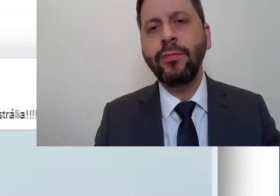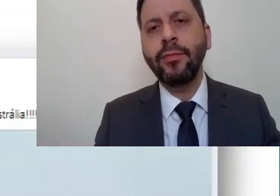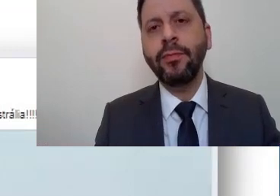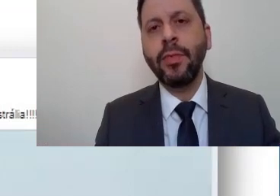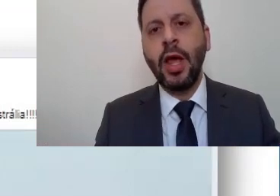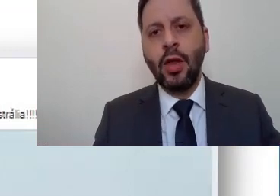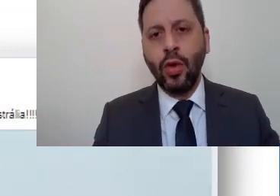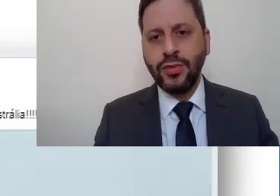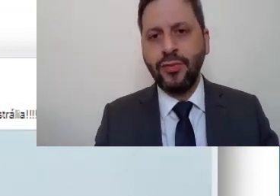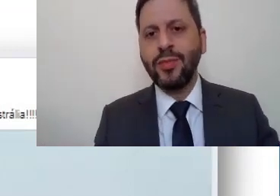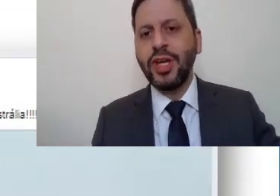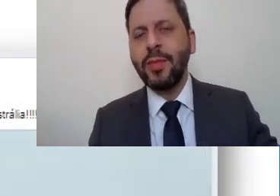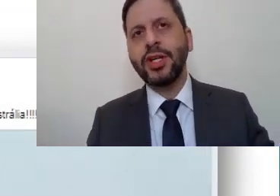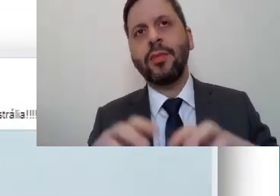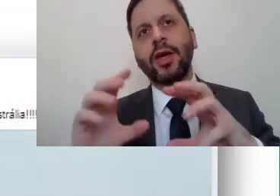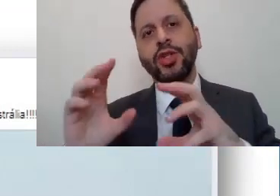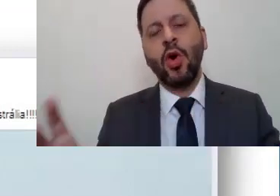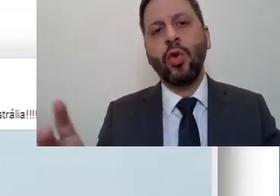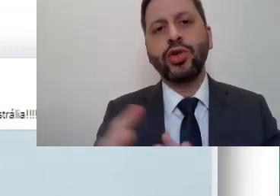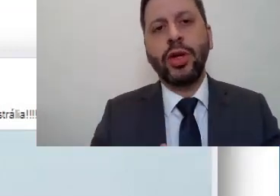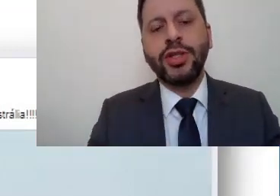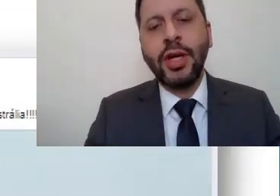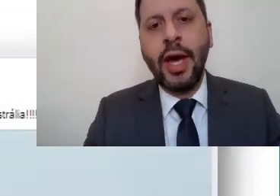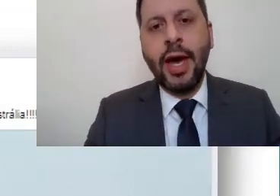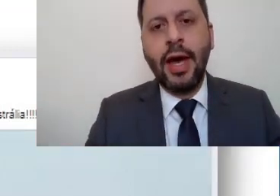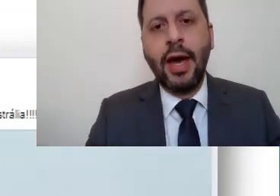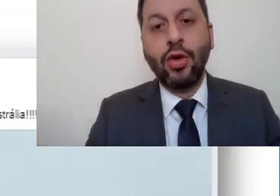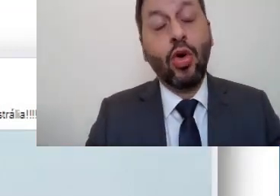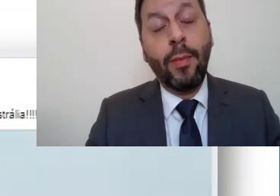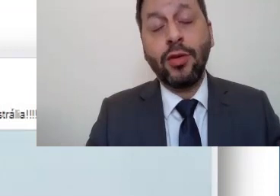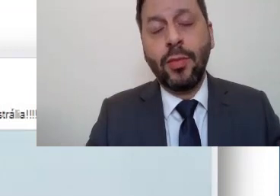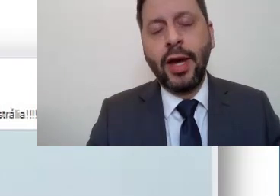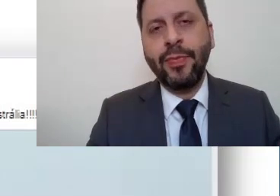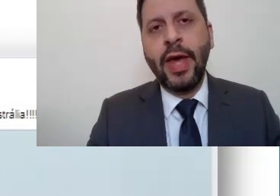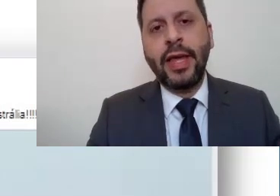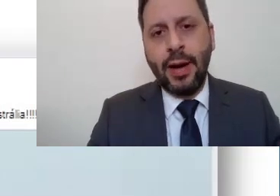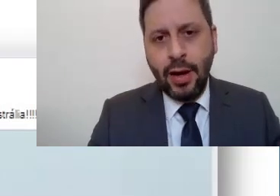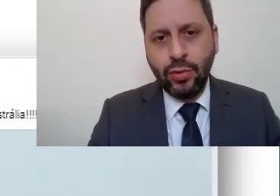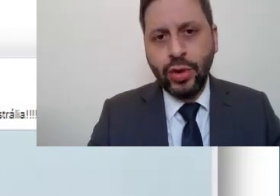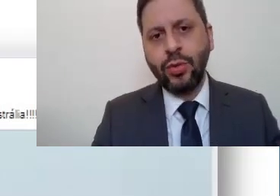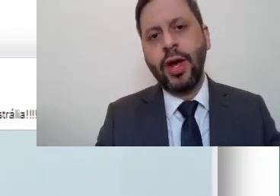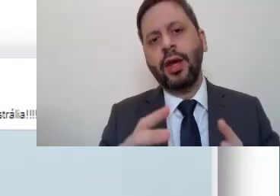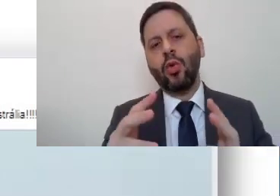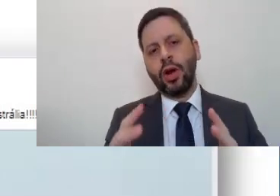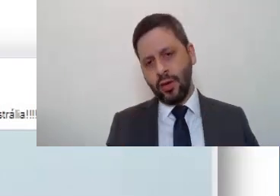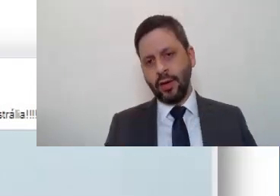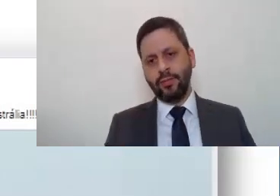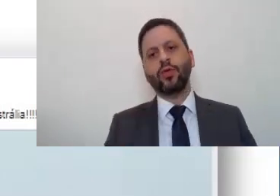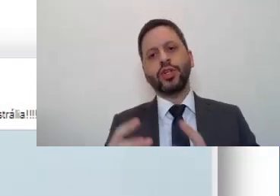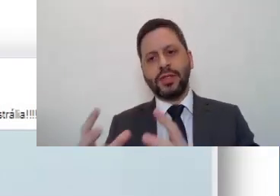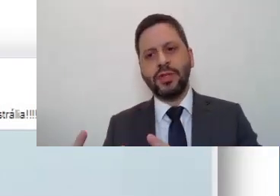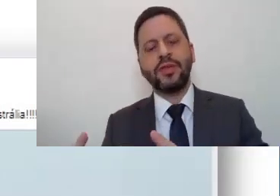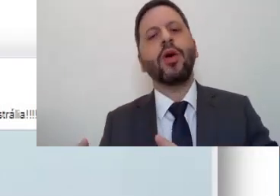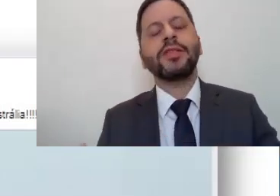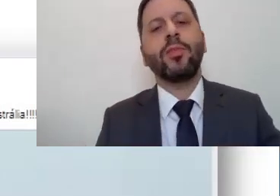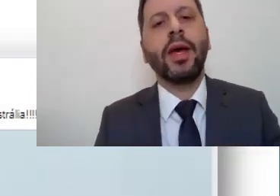em tempo real, nós verificamos imediatamente o juiz doutor Roberto Maia que trabalha conosco, ele colheu,